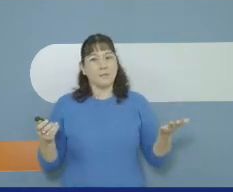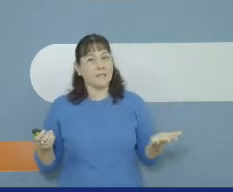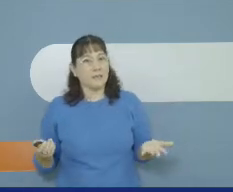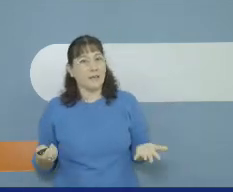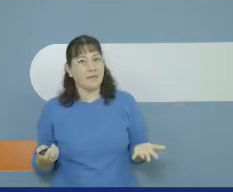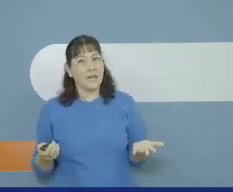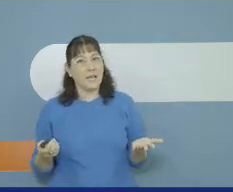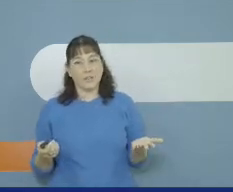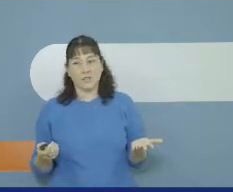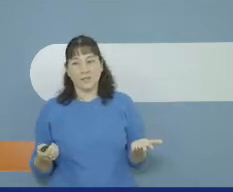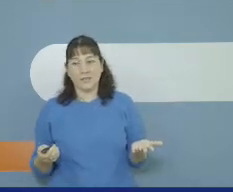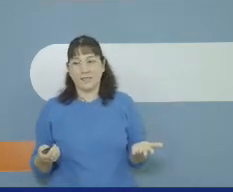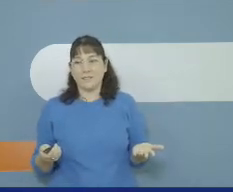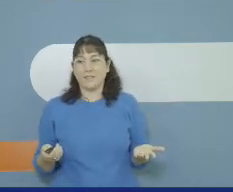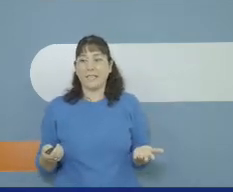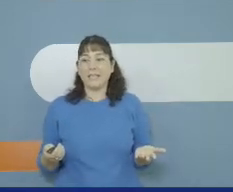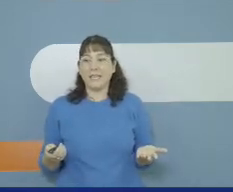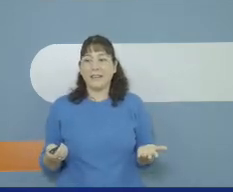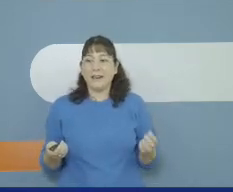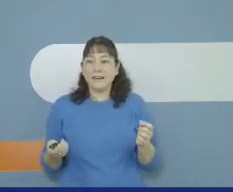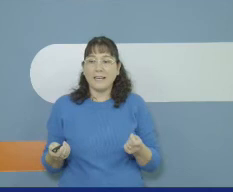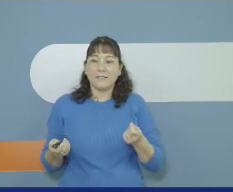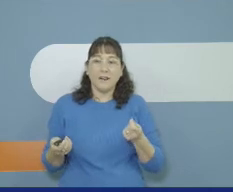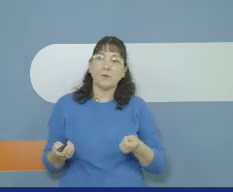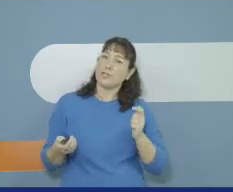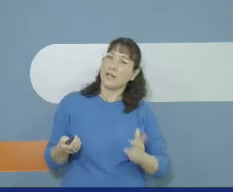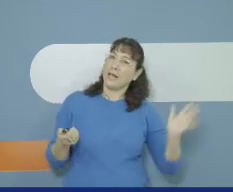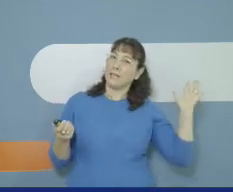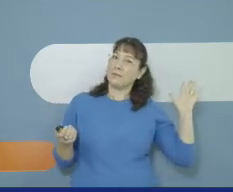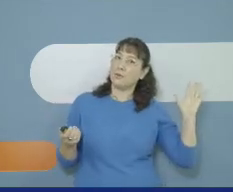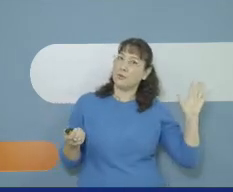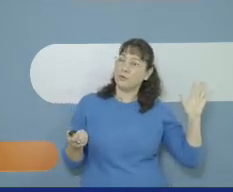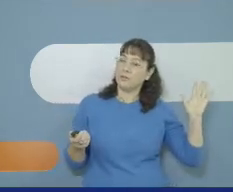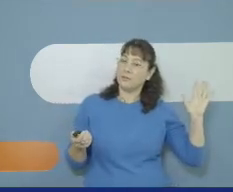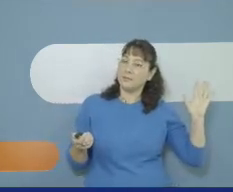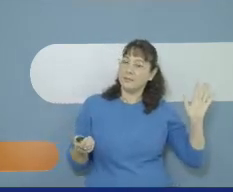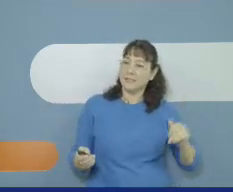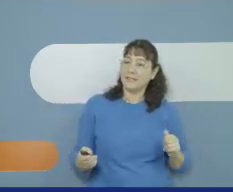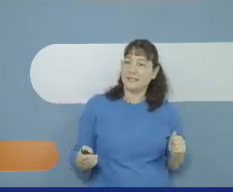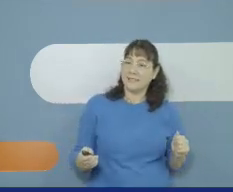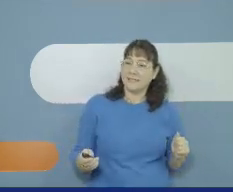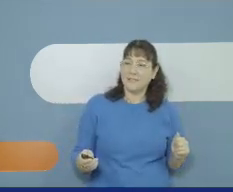המקש עם סרט חדש והנה הכלב החמוד שהלך לאיבוד